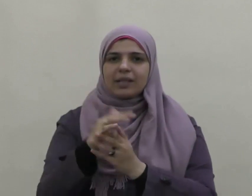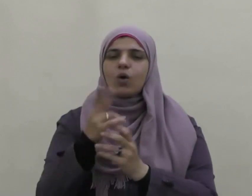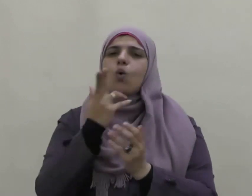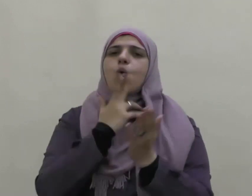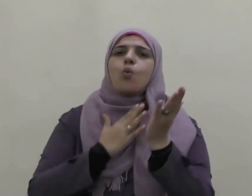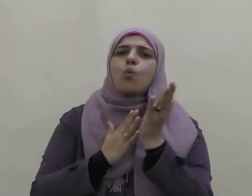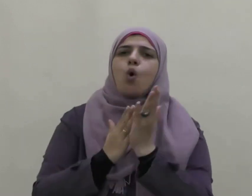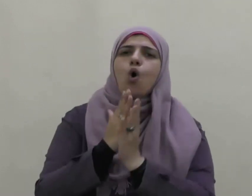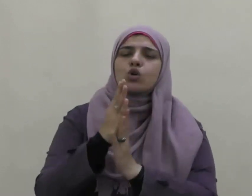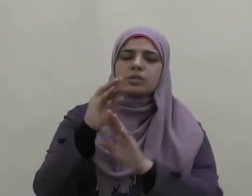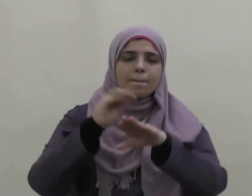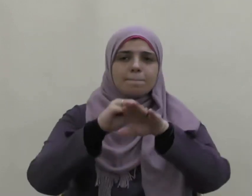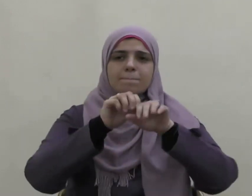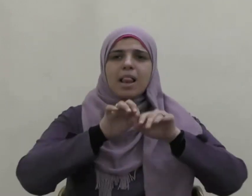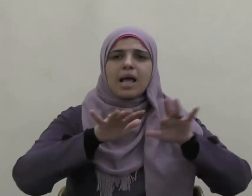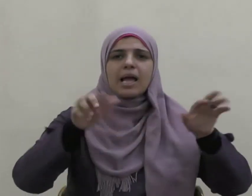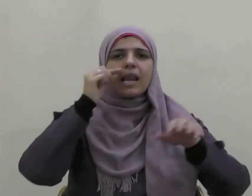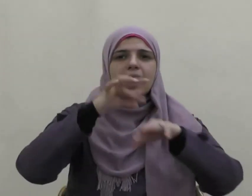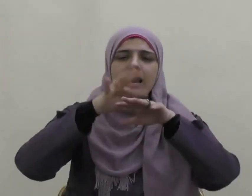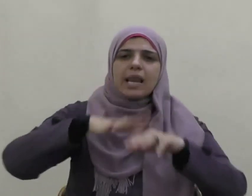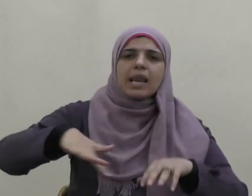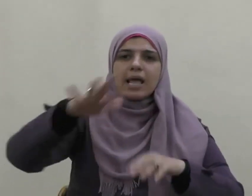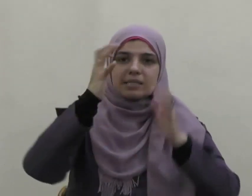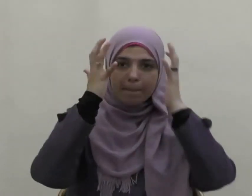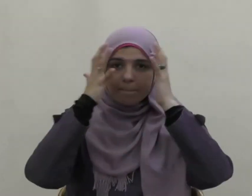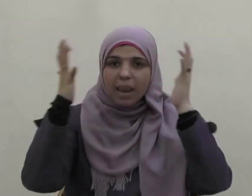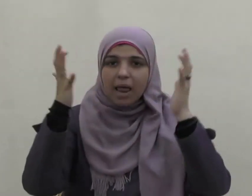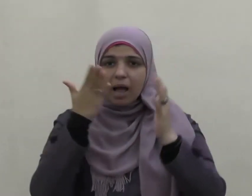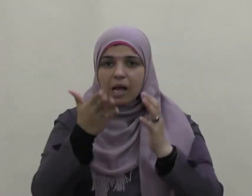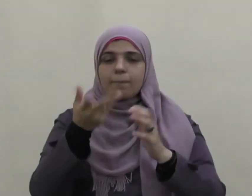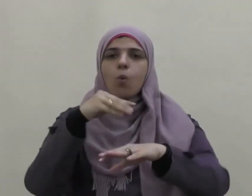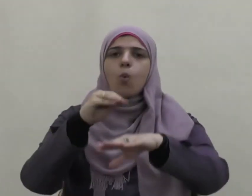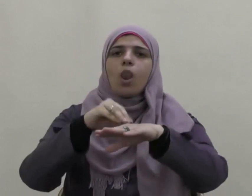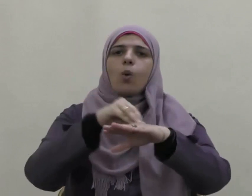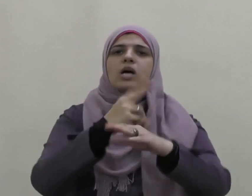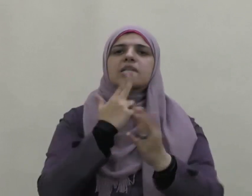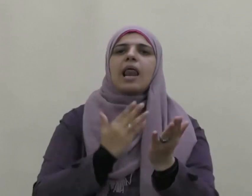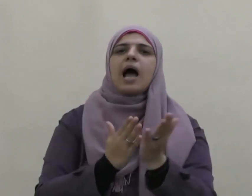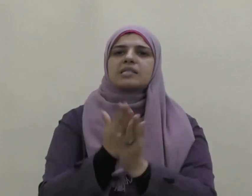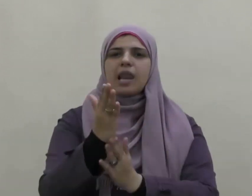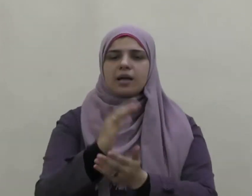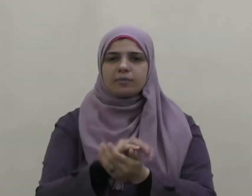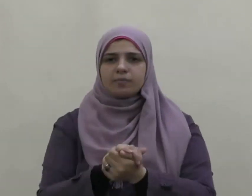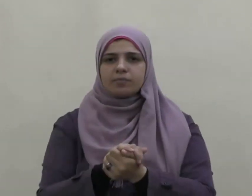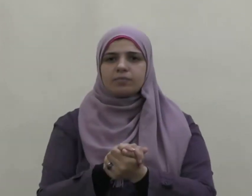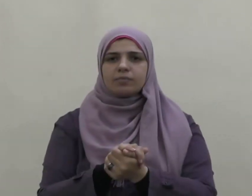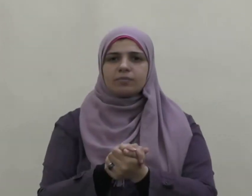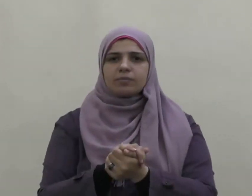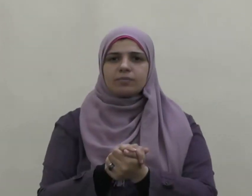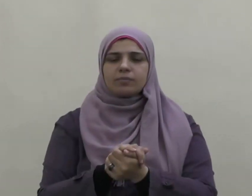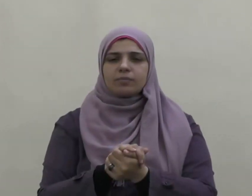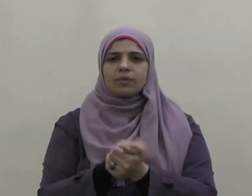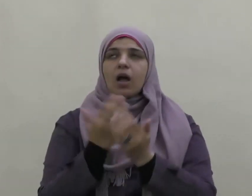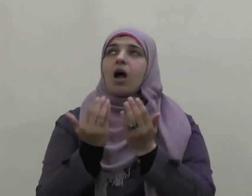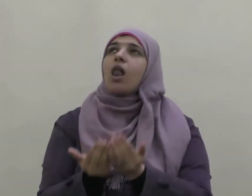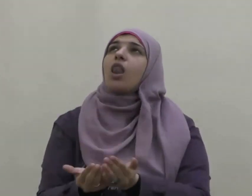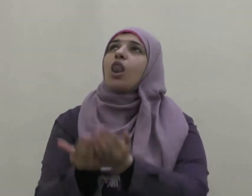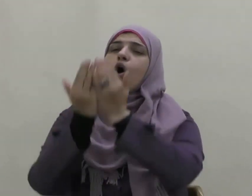بلاغه للناس بالحكمة والموعظة الحسنة اللهم اجعلنا من